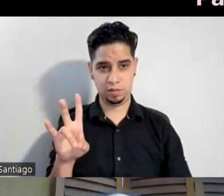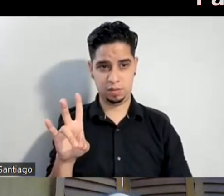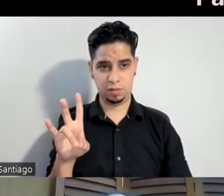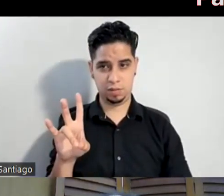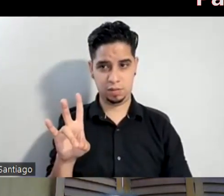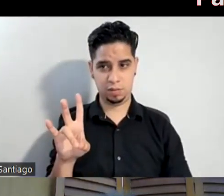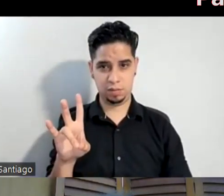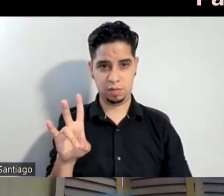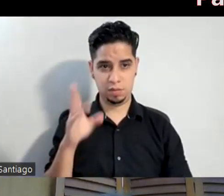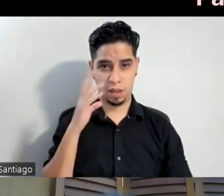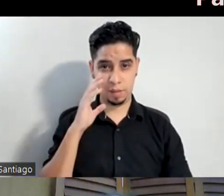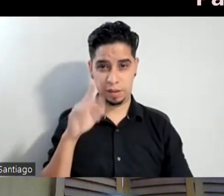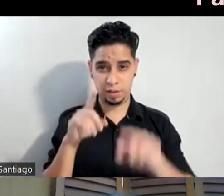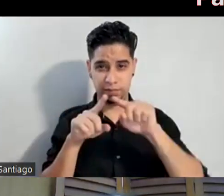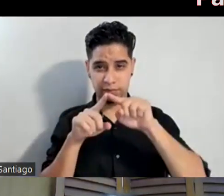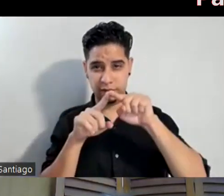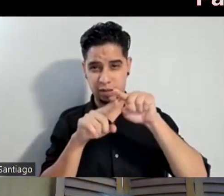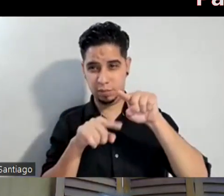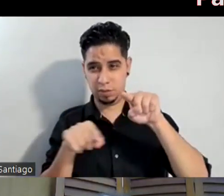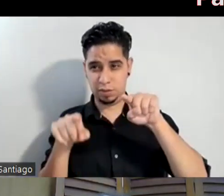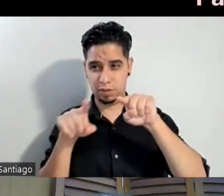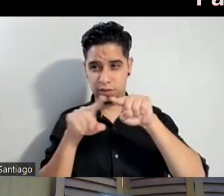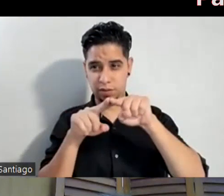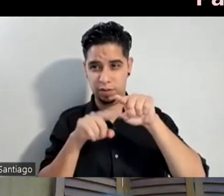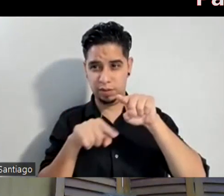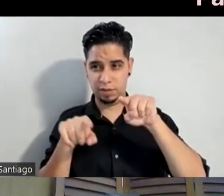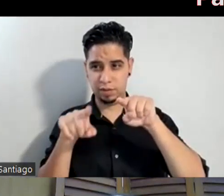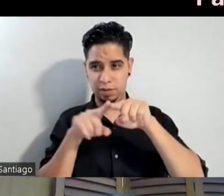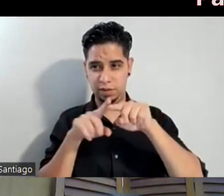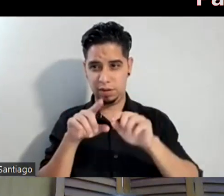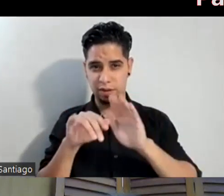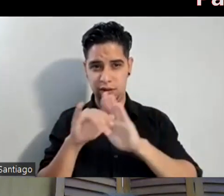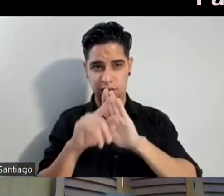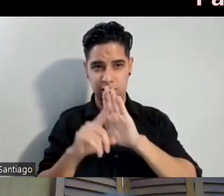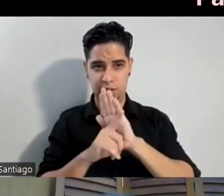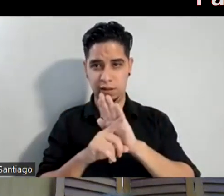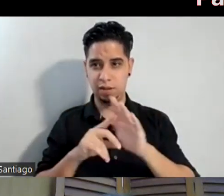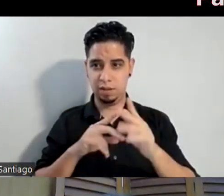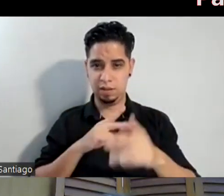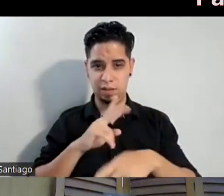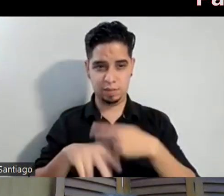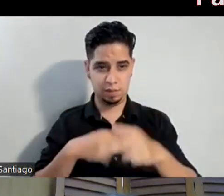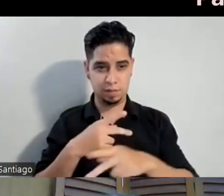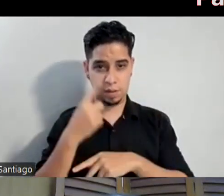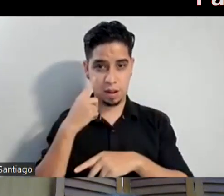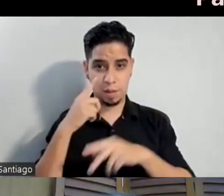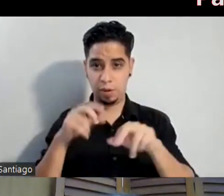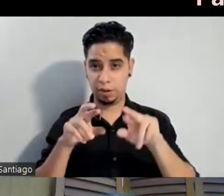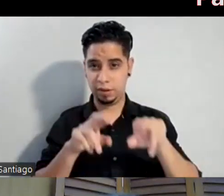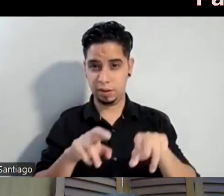simbolito, triangulito. Que dentro del simbolito hay un numerito que identifica el tipo de... Para poder reciclarlos. Déjame ver, porque yo estoy